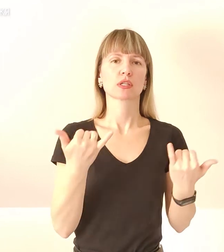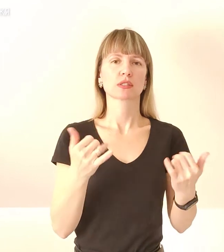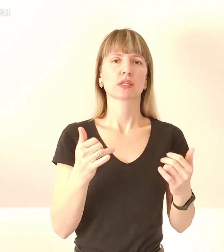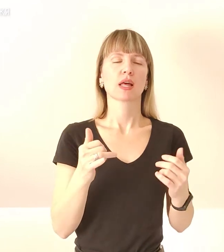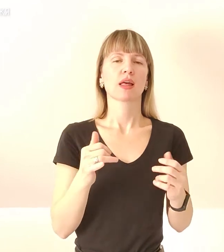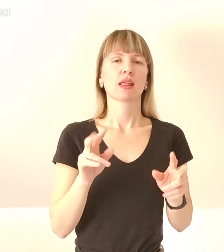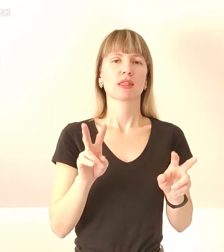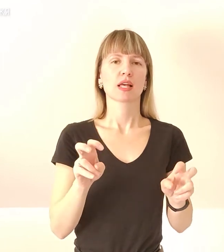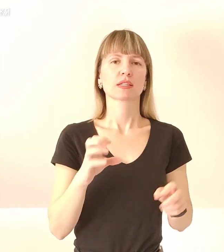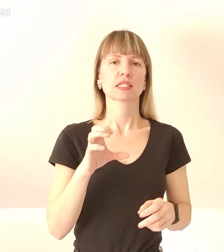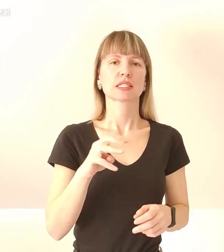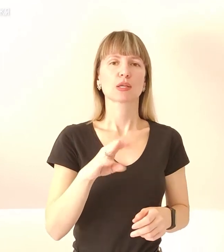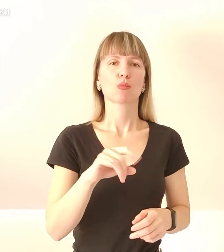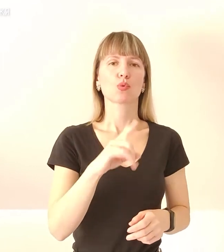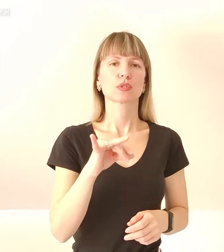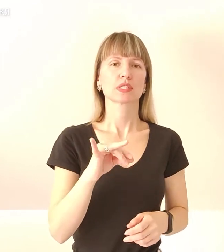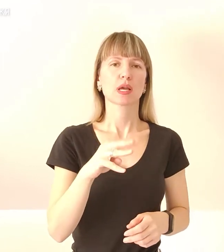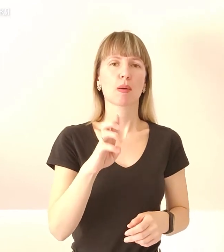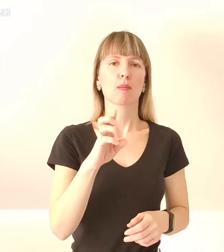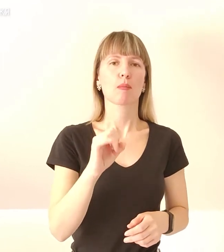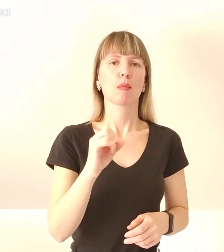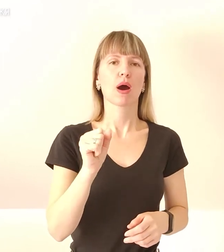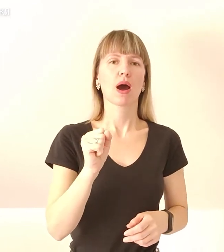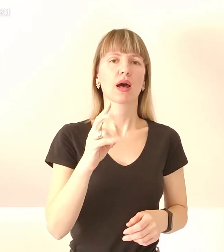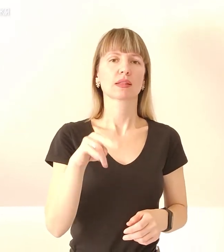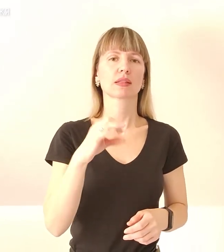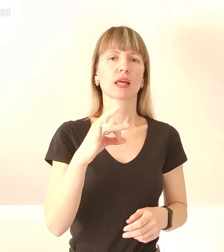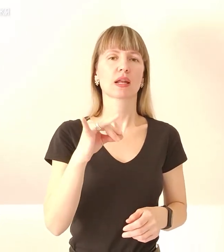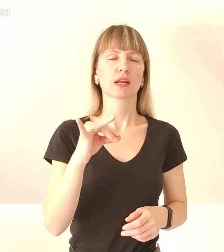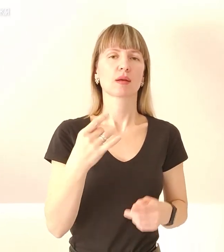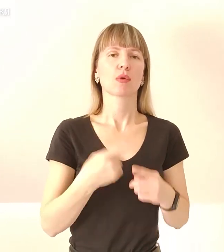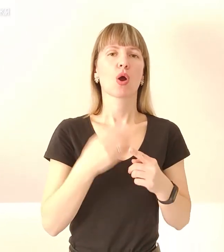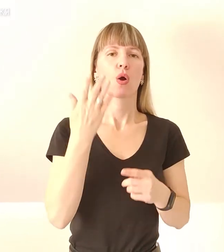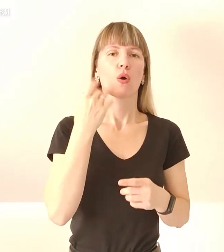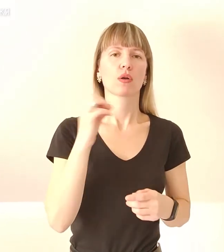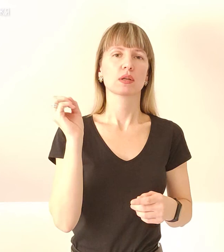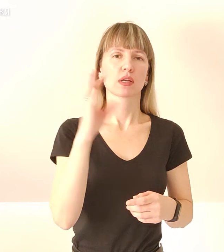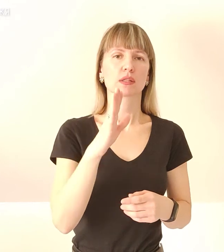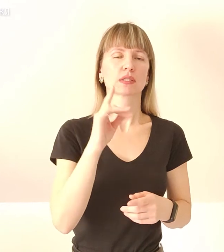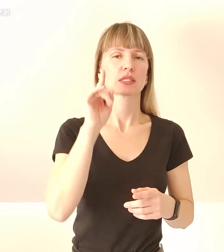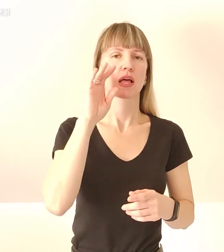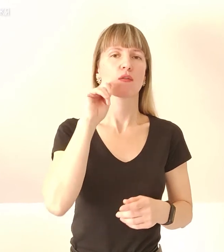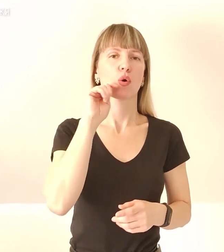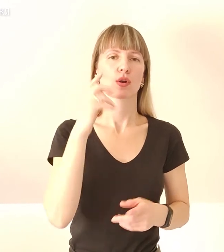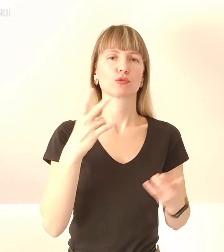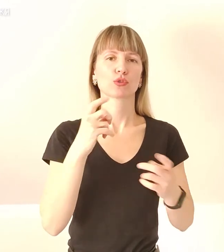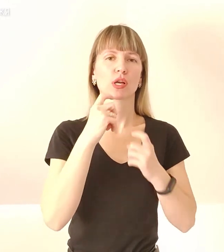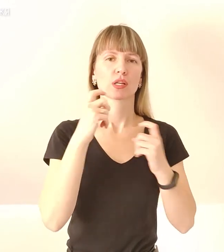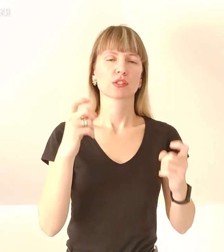Пандери. Тому привощаючи не окупанка, лунає слава Україні. Новини на Суспільному. Запоріжжя.